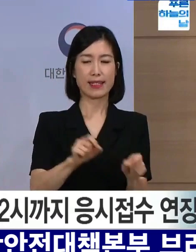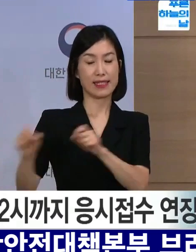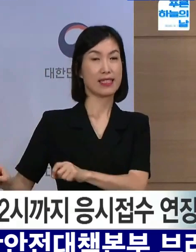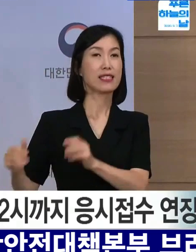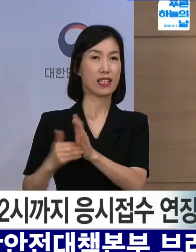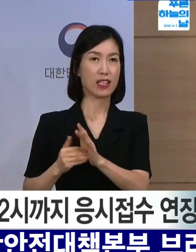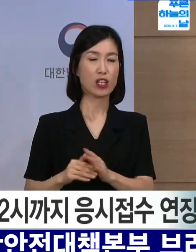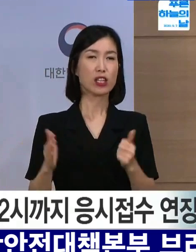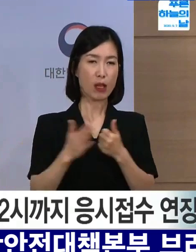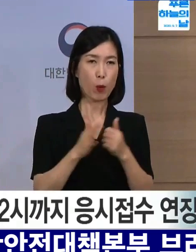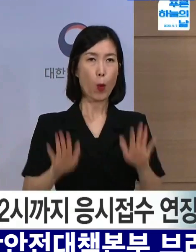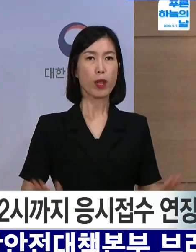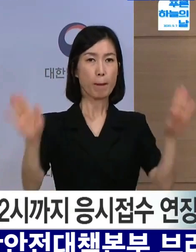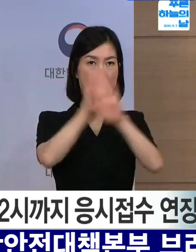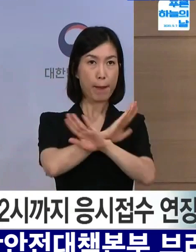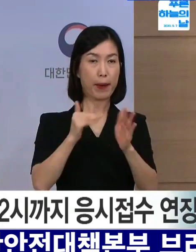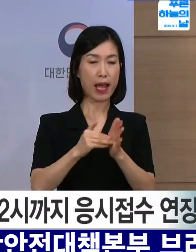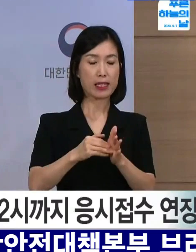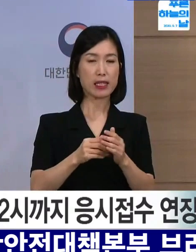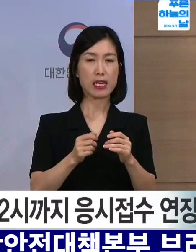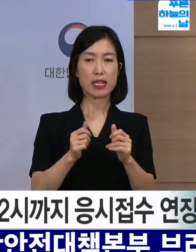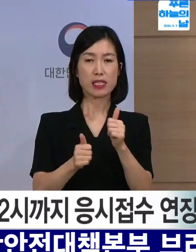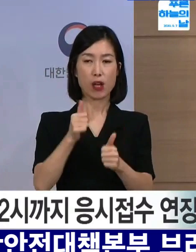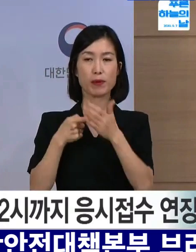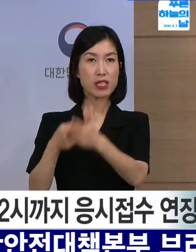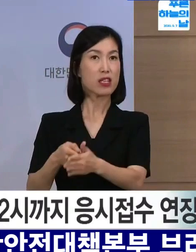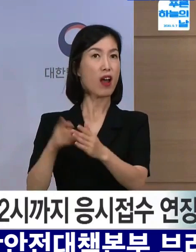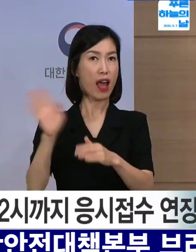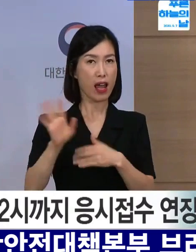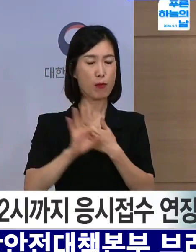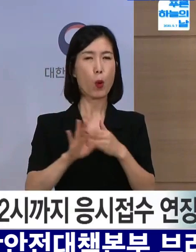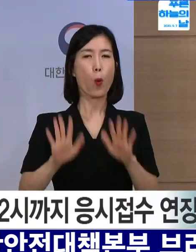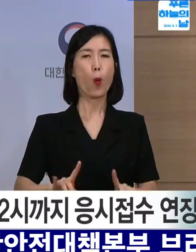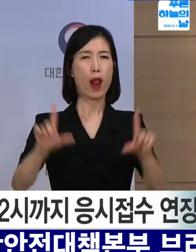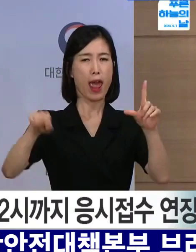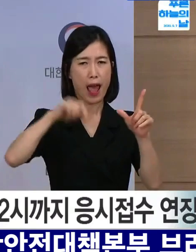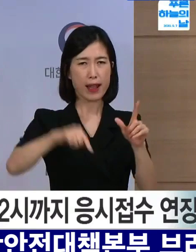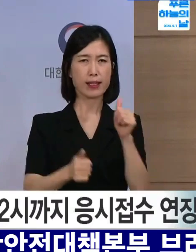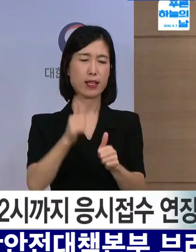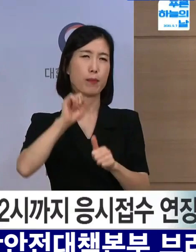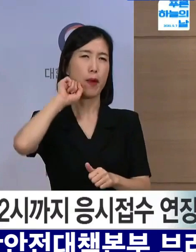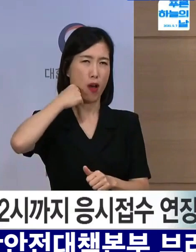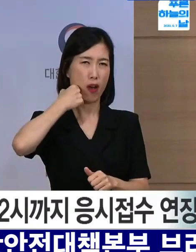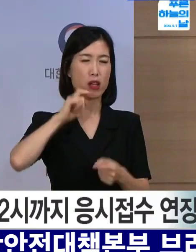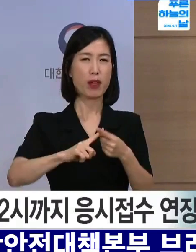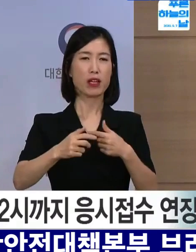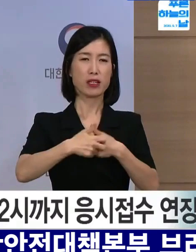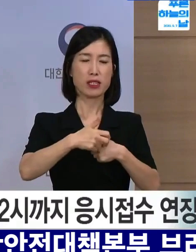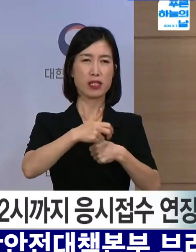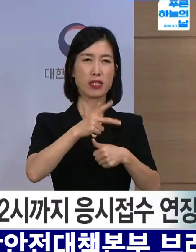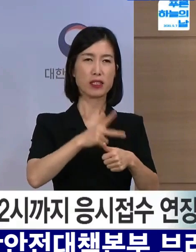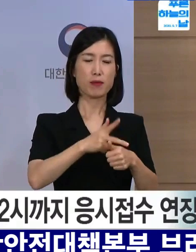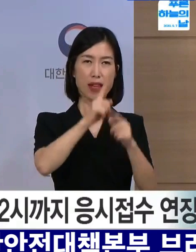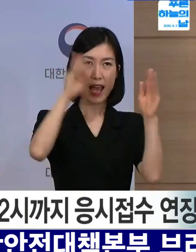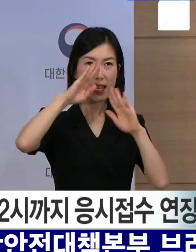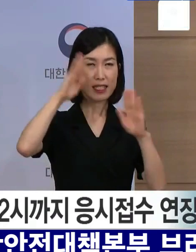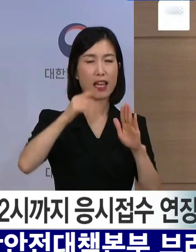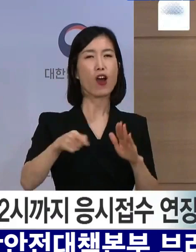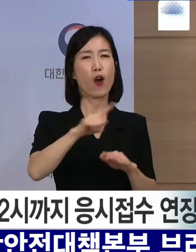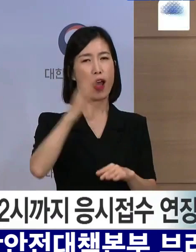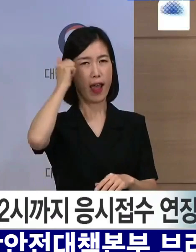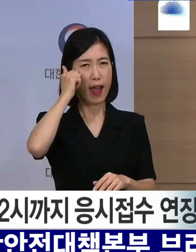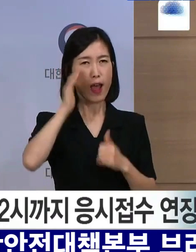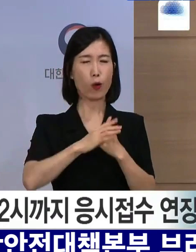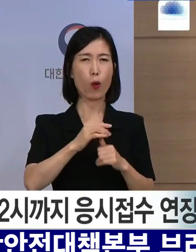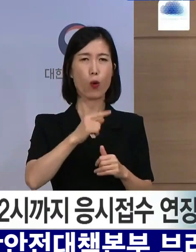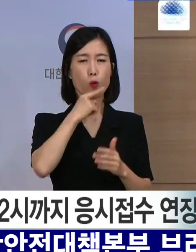오늘까지 재접수 신청을 하지 않을 경우 금년도 실기시험 응시는 어렵다는 점을 정확히 인지하고 예기치 못한